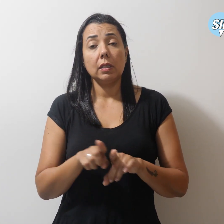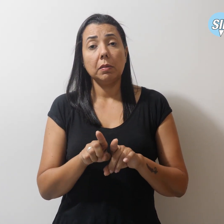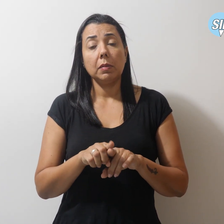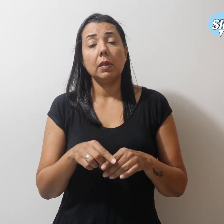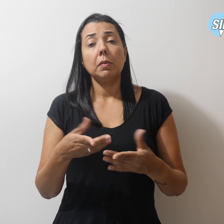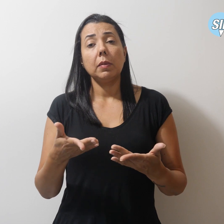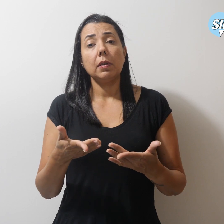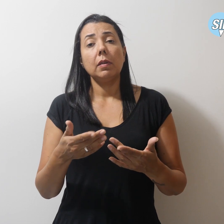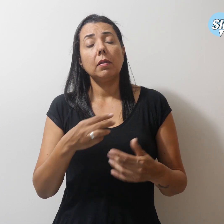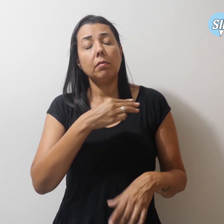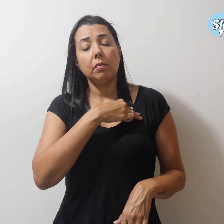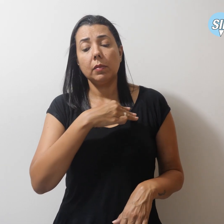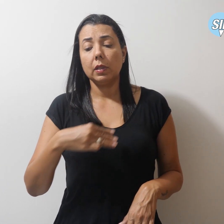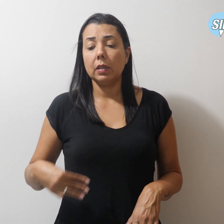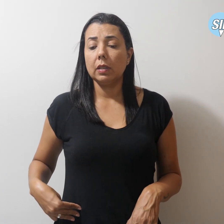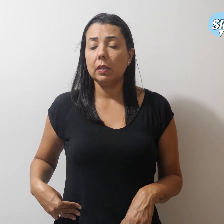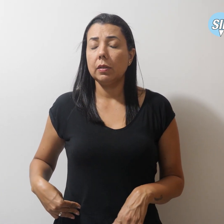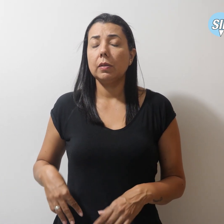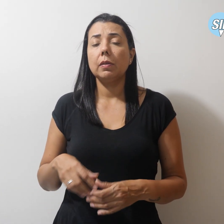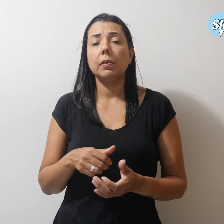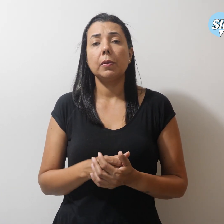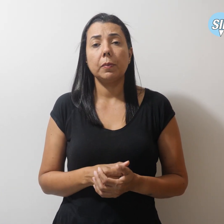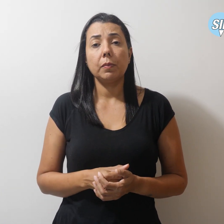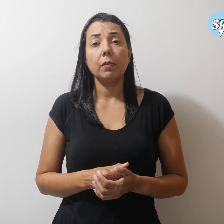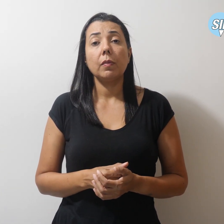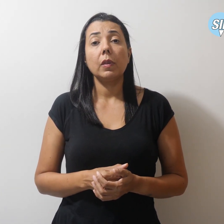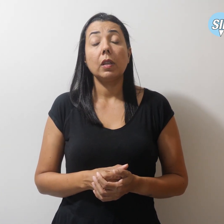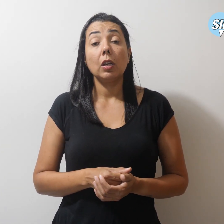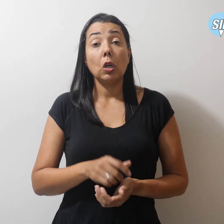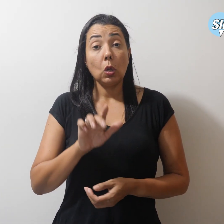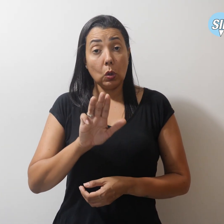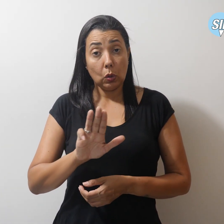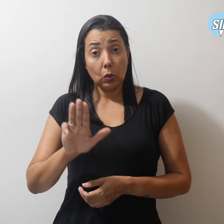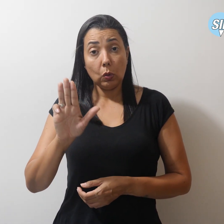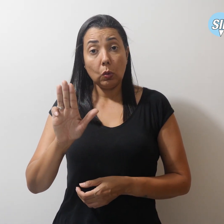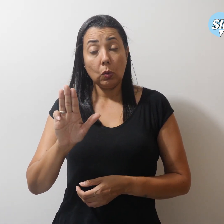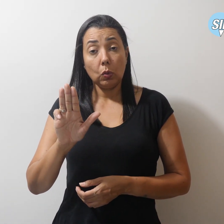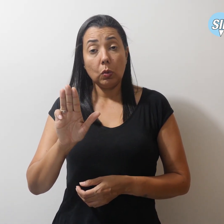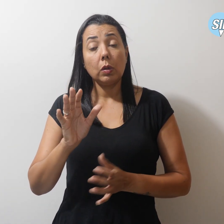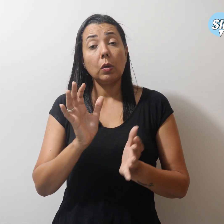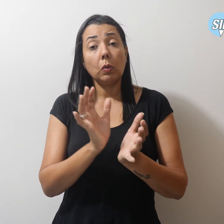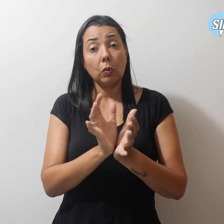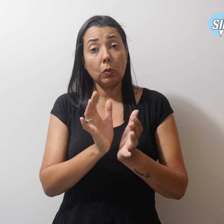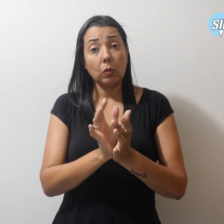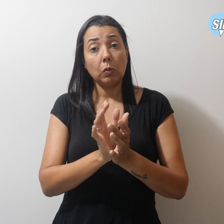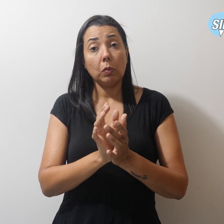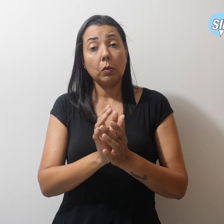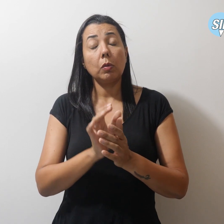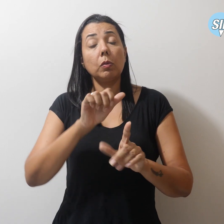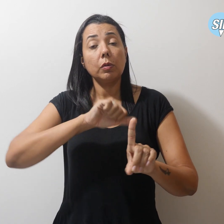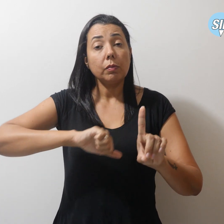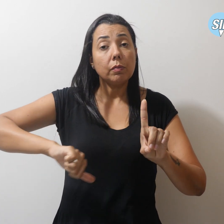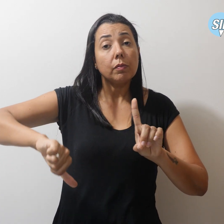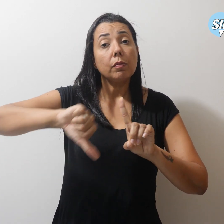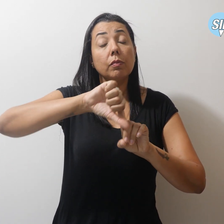ministro Silvio Almeida, Lula recompôs a comissão de anistia. Segundo